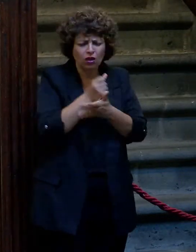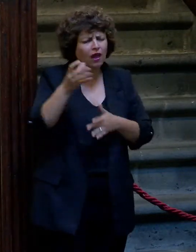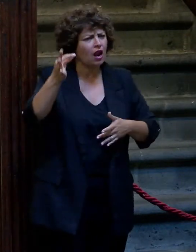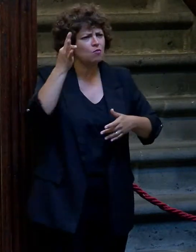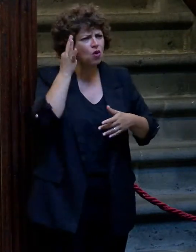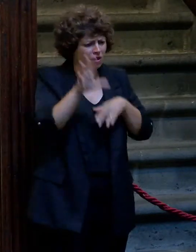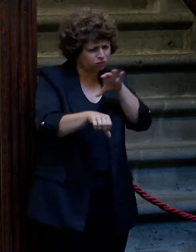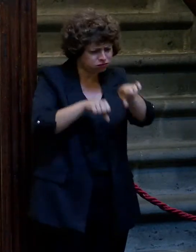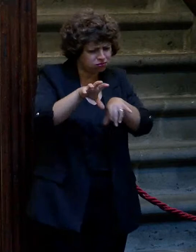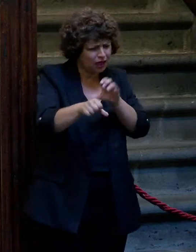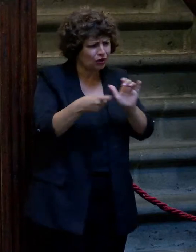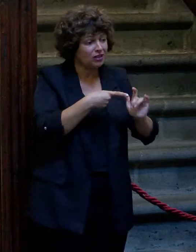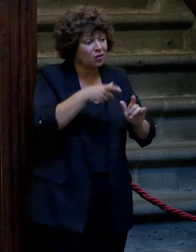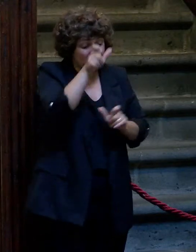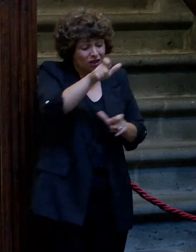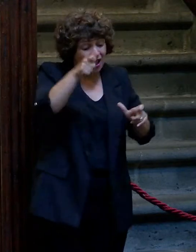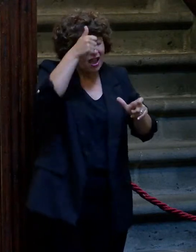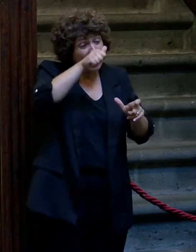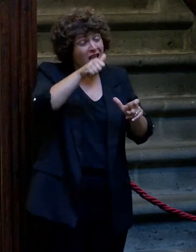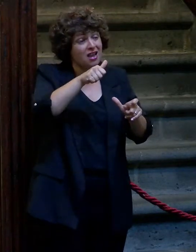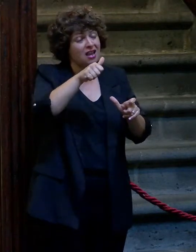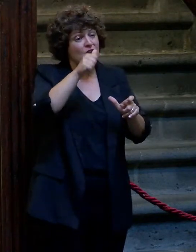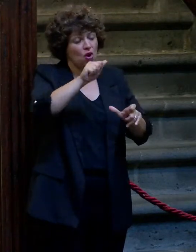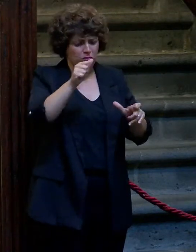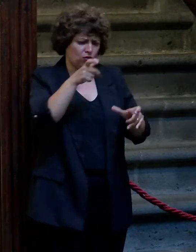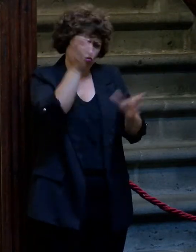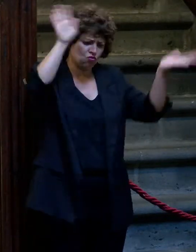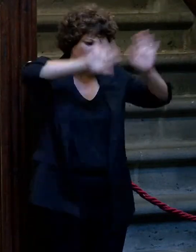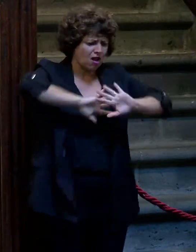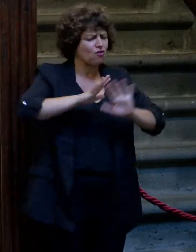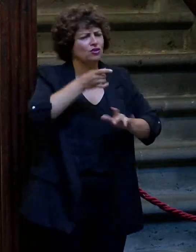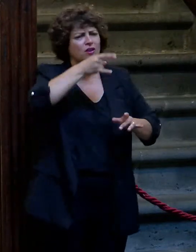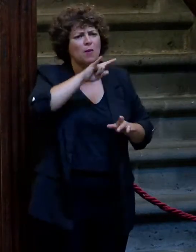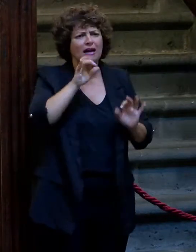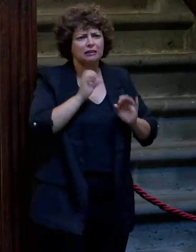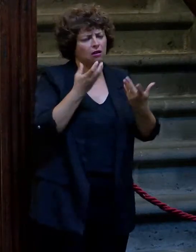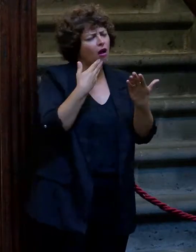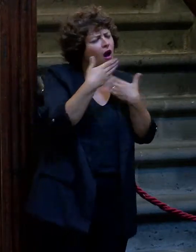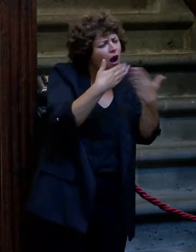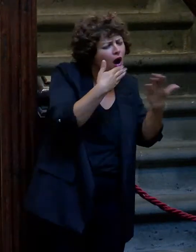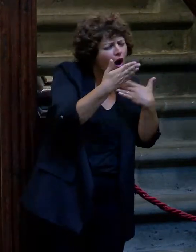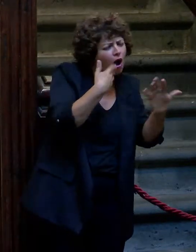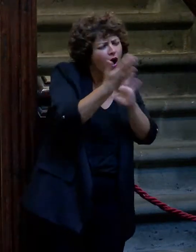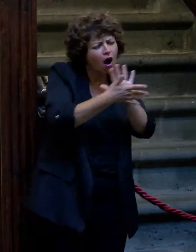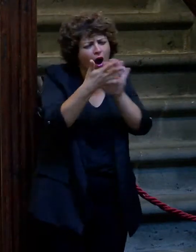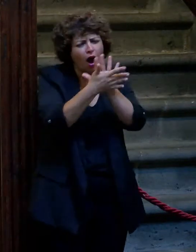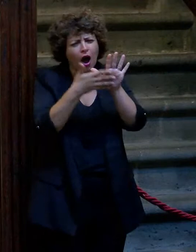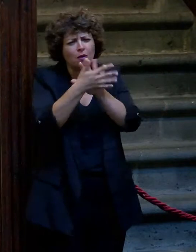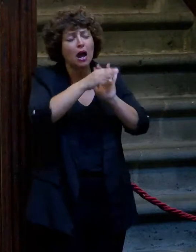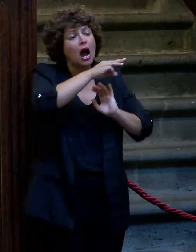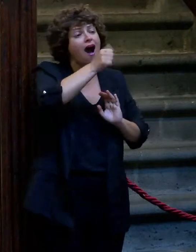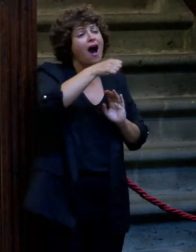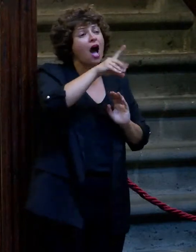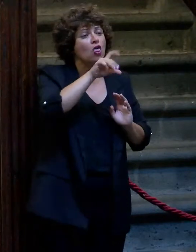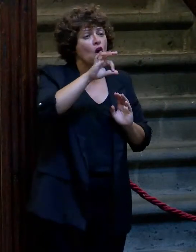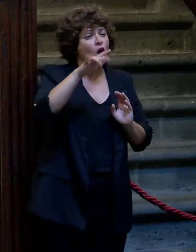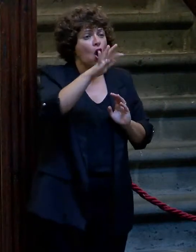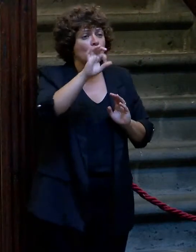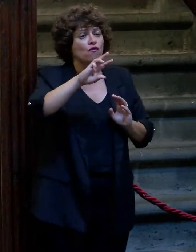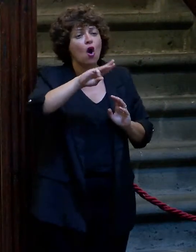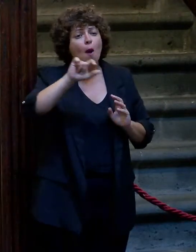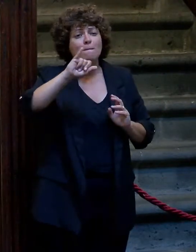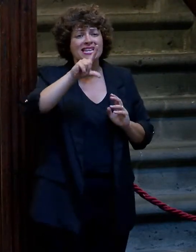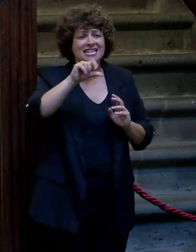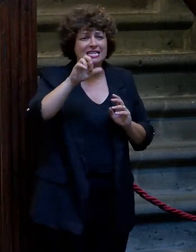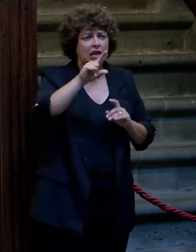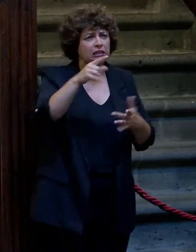y cuando el hombre tenía una mala noche se quedaba a beber con la de turno, con Mari Carmen, con Adolfo, con Pilar, con esta. Y entonces iba